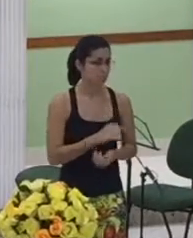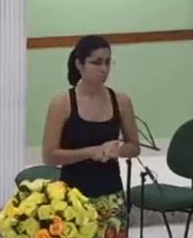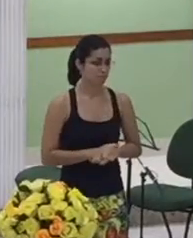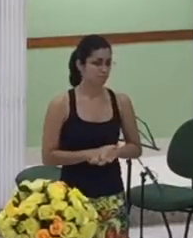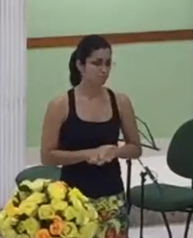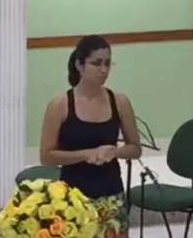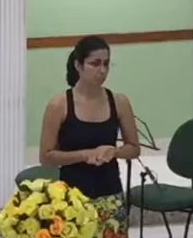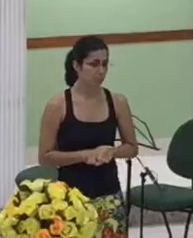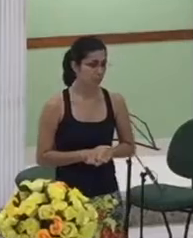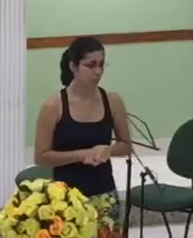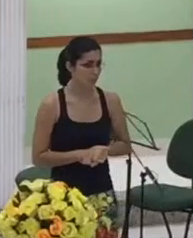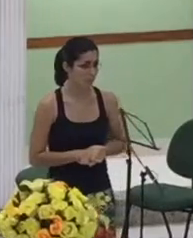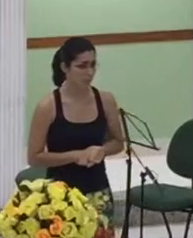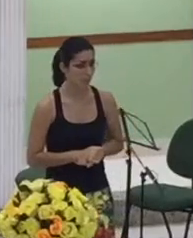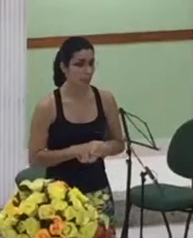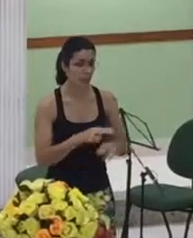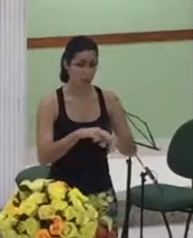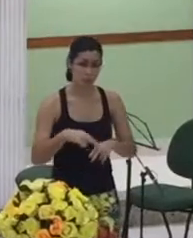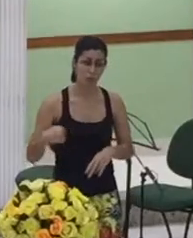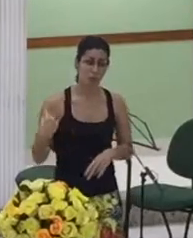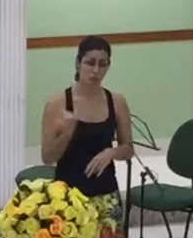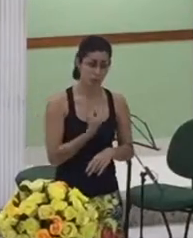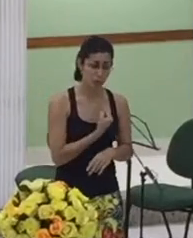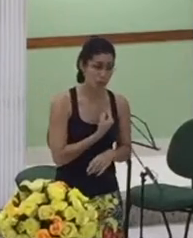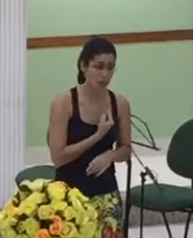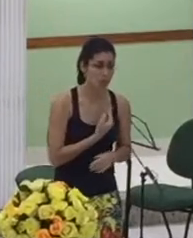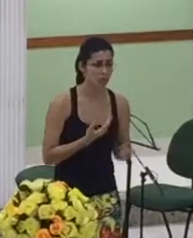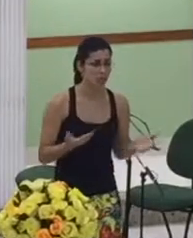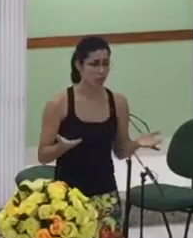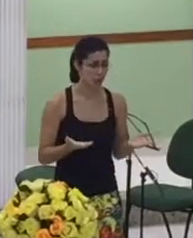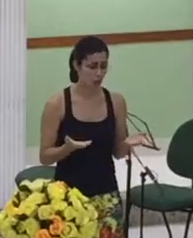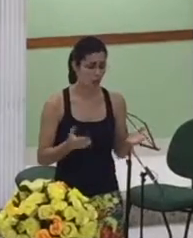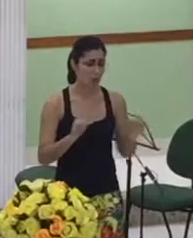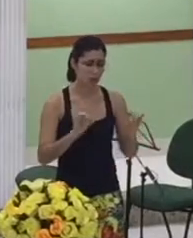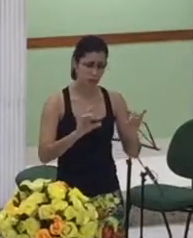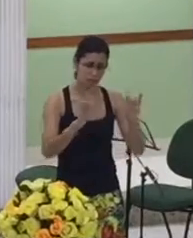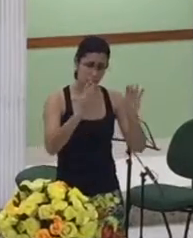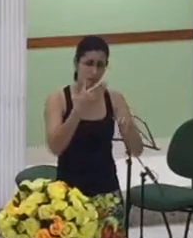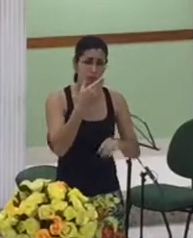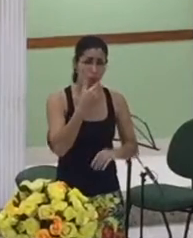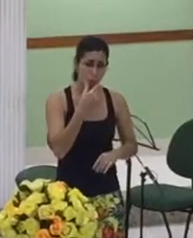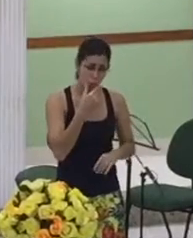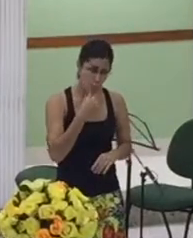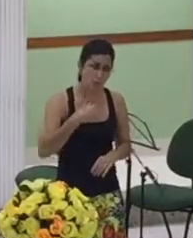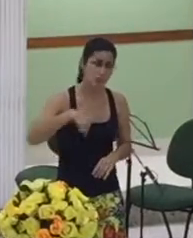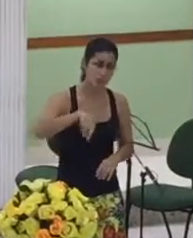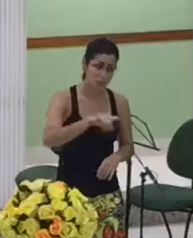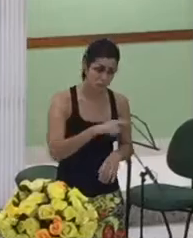diretamente aos homens é por isso que nós precisamos dar muito crédito a elas